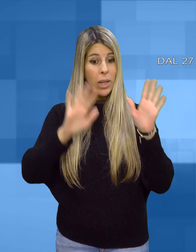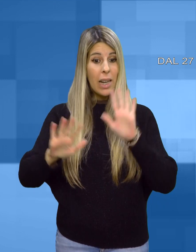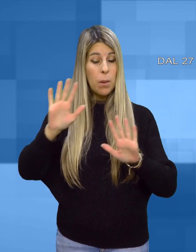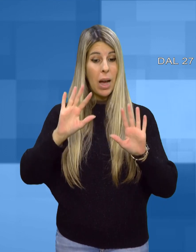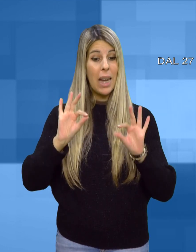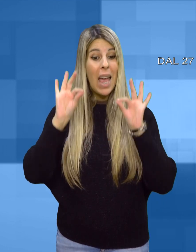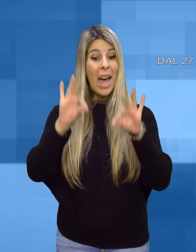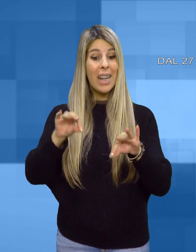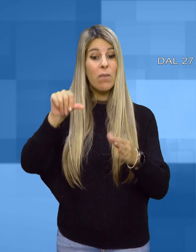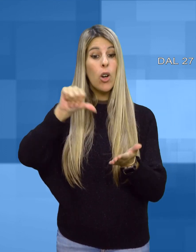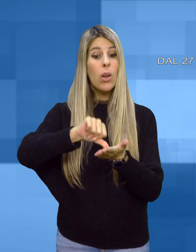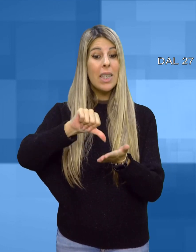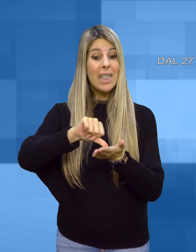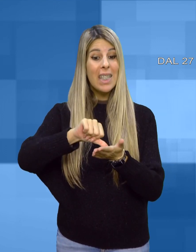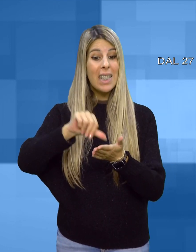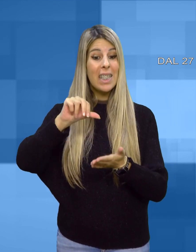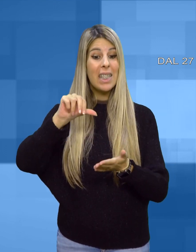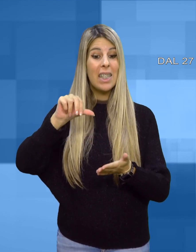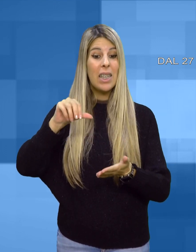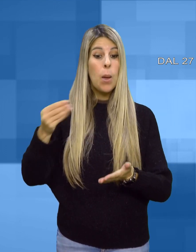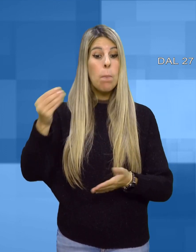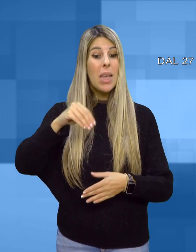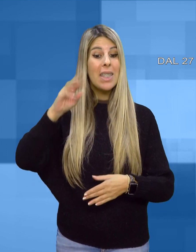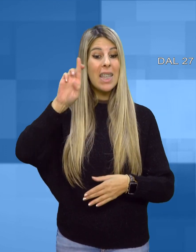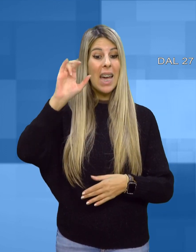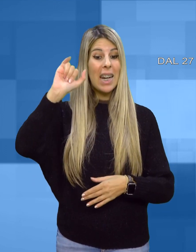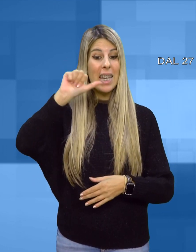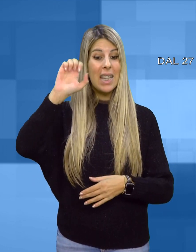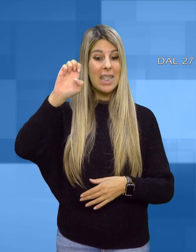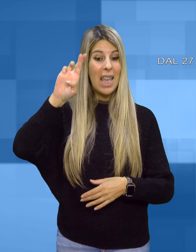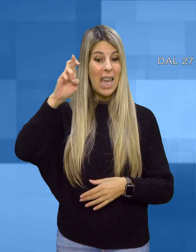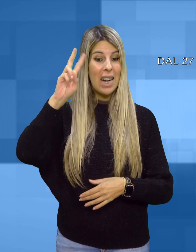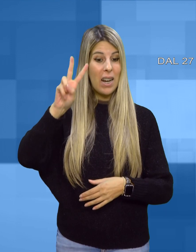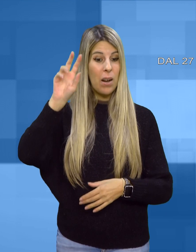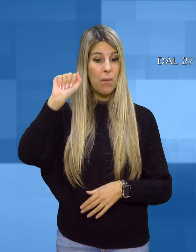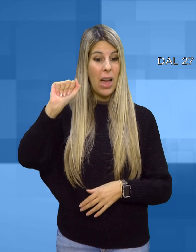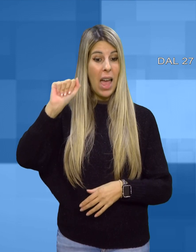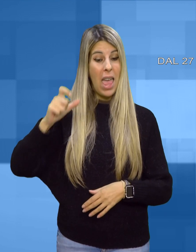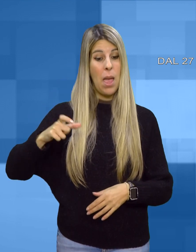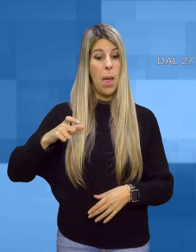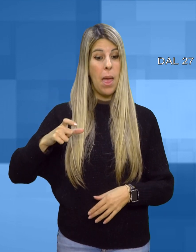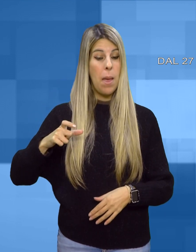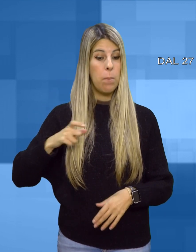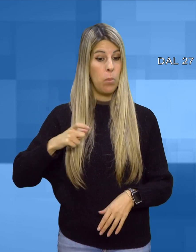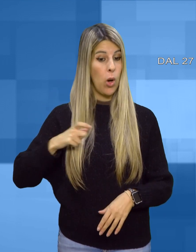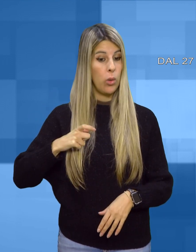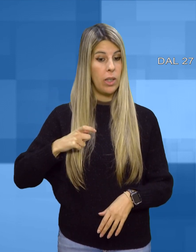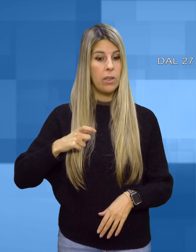Di notte vengono a nutrirsi nei nostri campi e all'alba si rifugiano di nuovo nelle aree protette, dove le